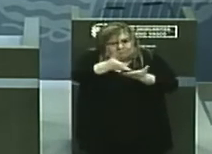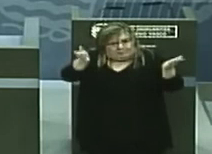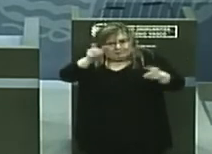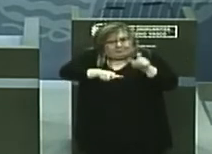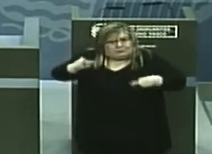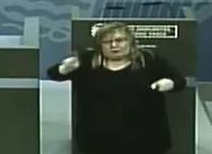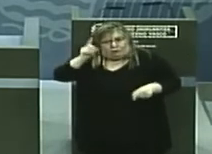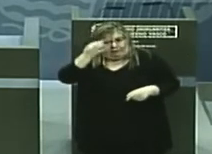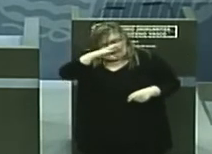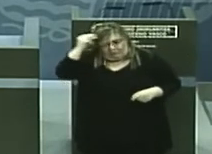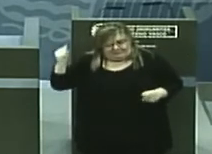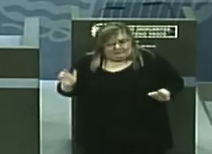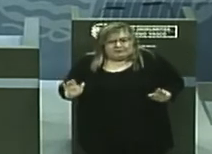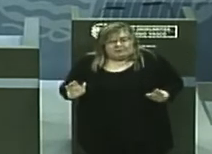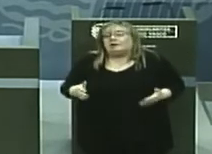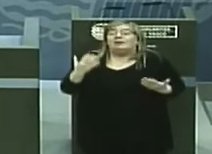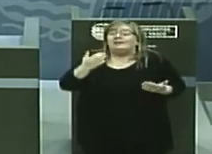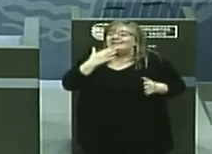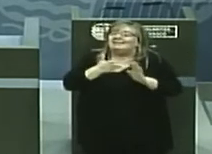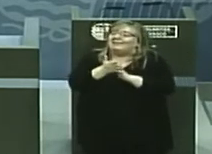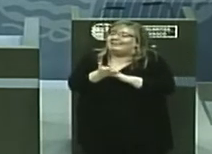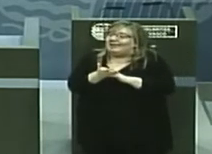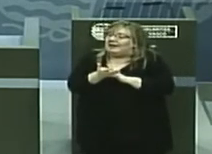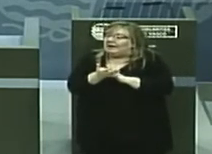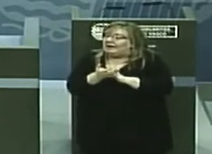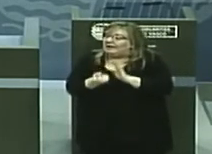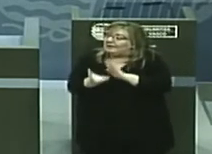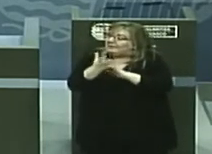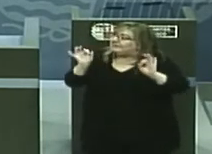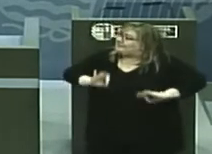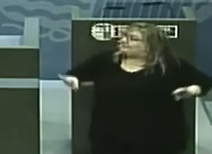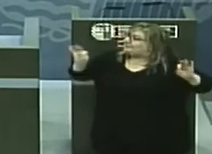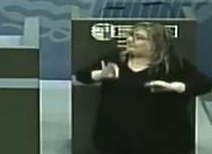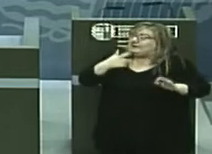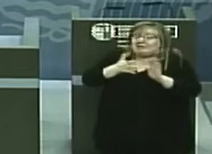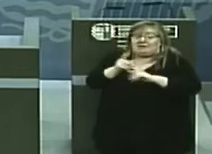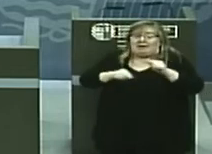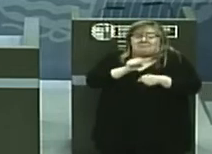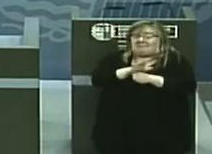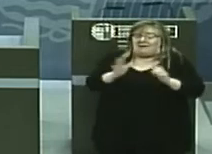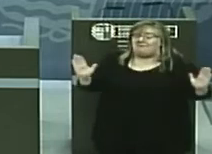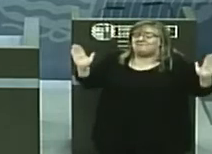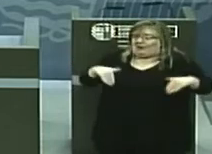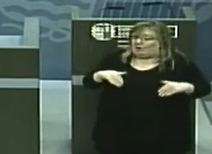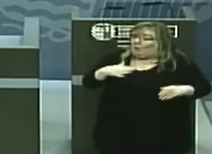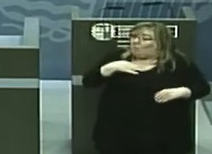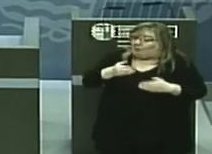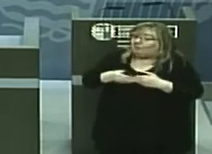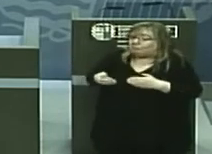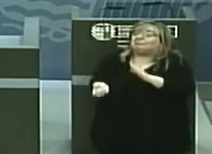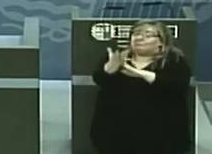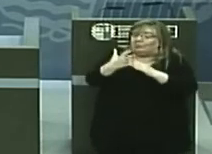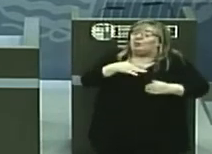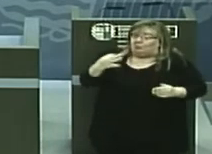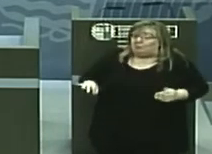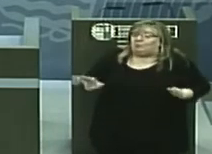ocasiones el que no se haya producido no quiere decir que no se vaya a producir. Y